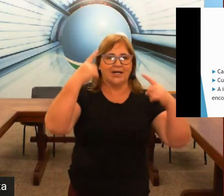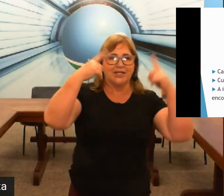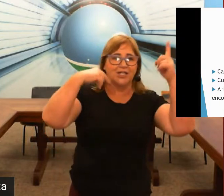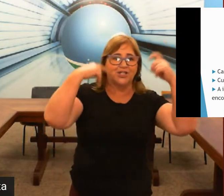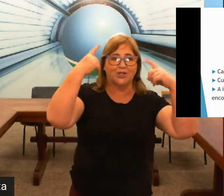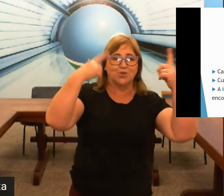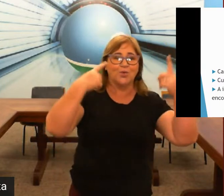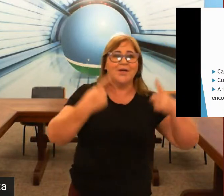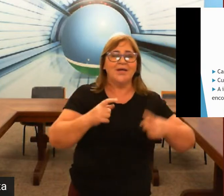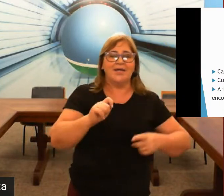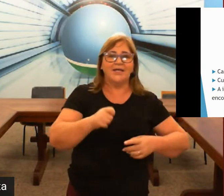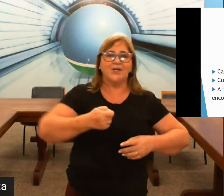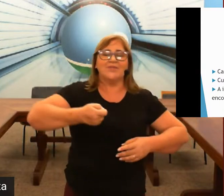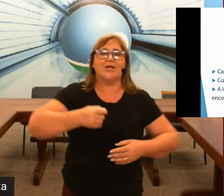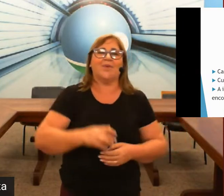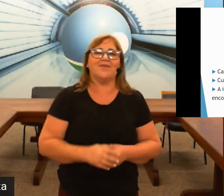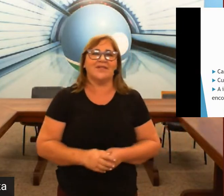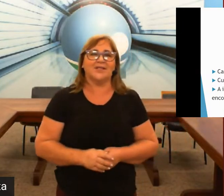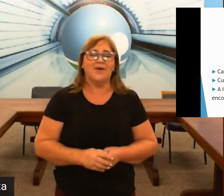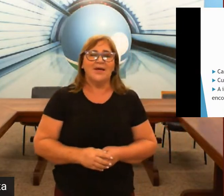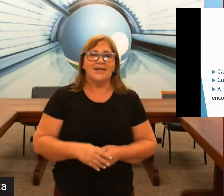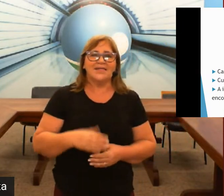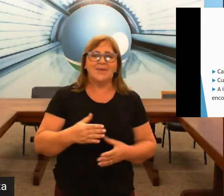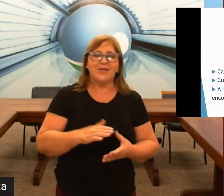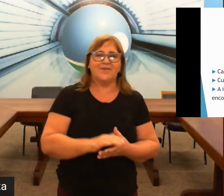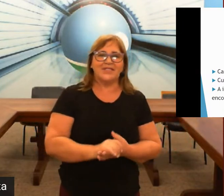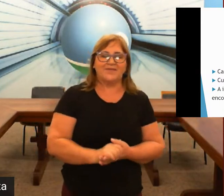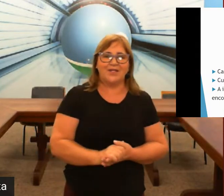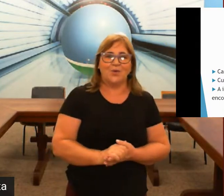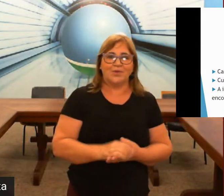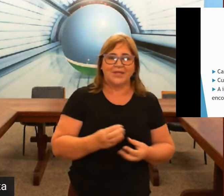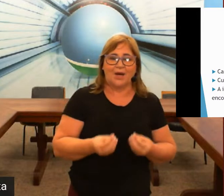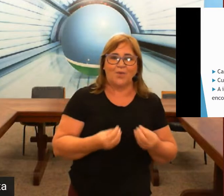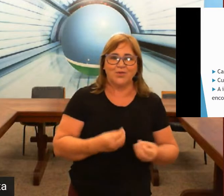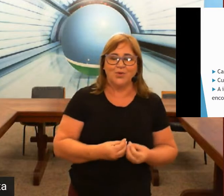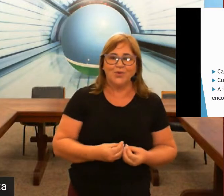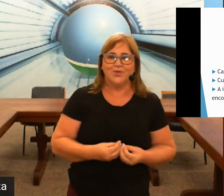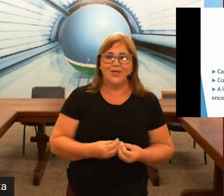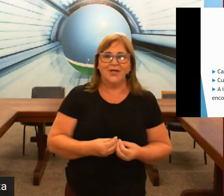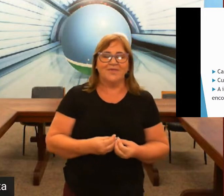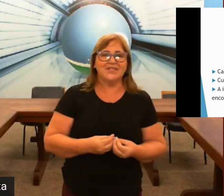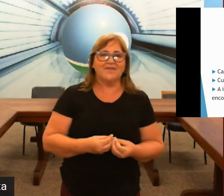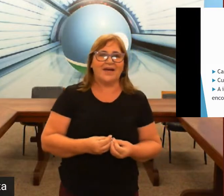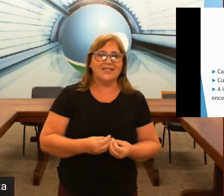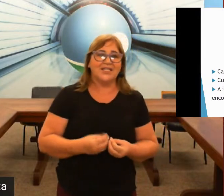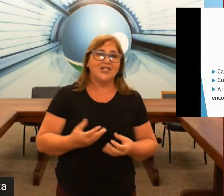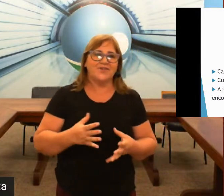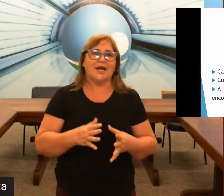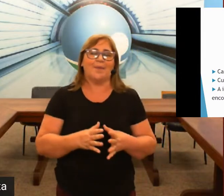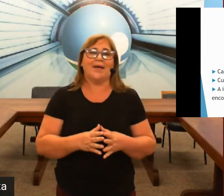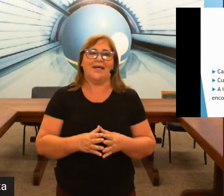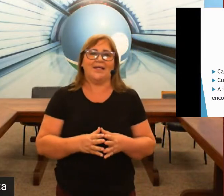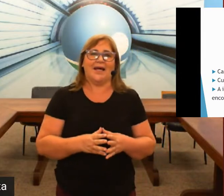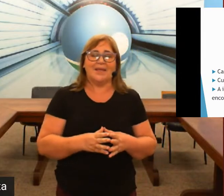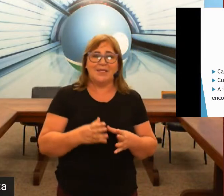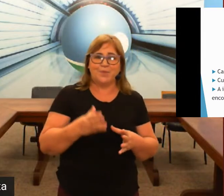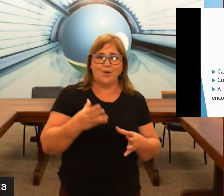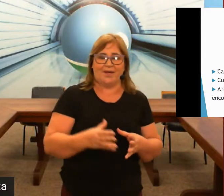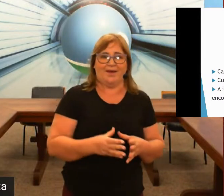característica sua e ele cria um sinal pra você então sempre que você vai encontrar com o surdo você vai se identificar pra ele até mesmo por quê